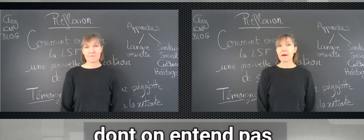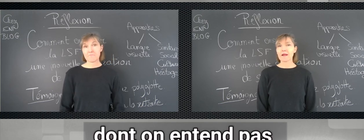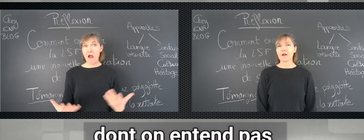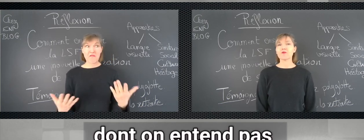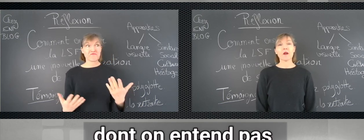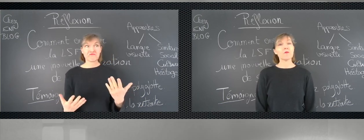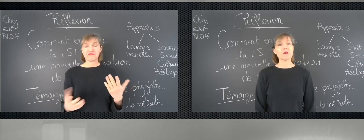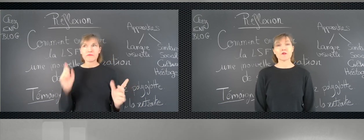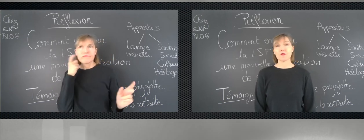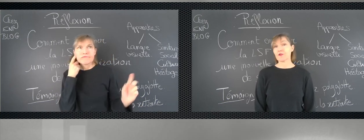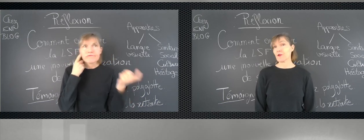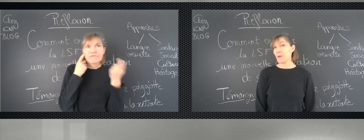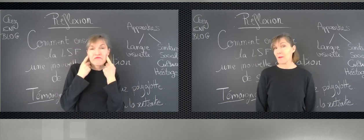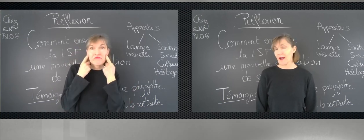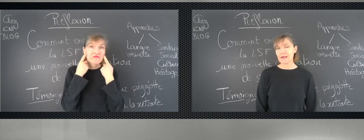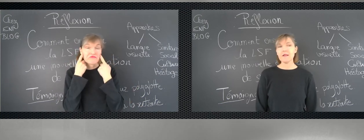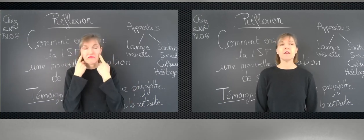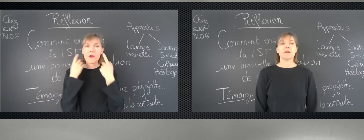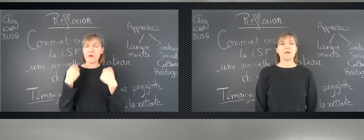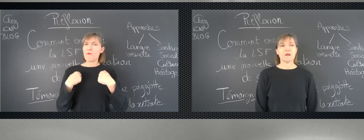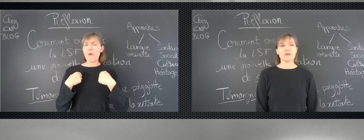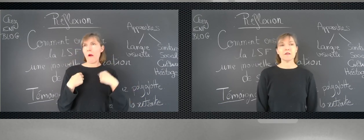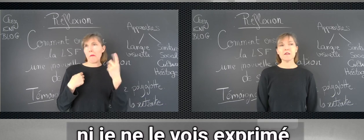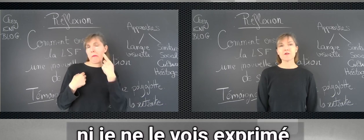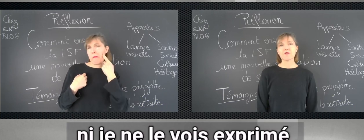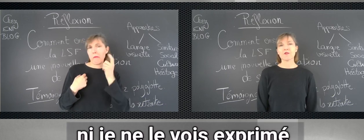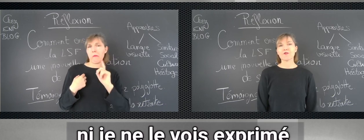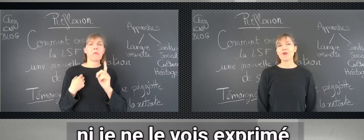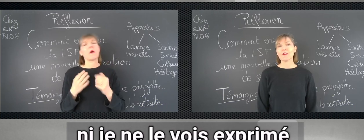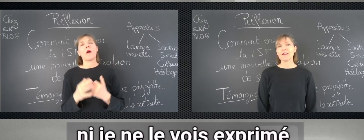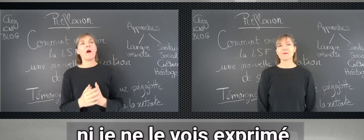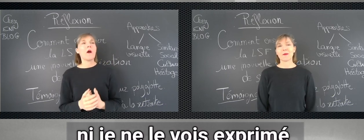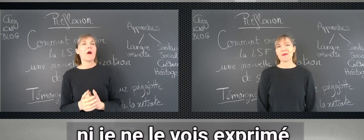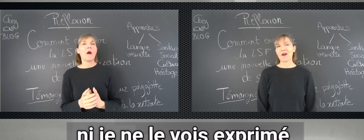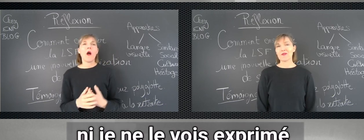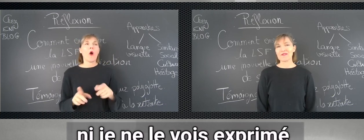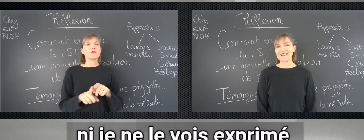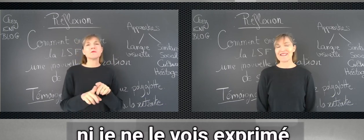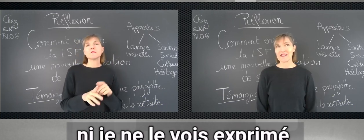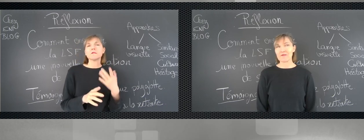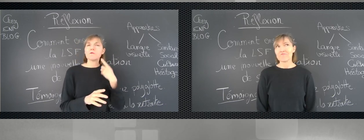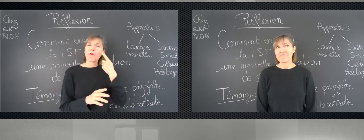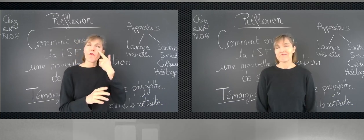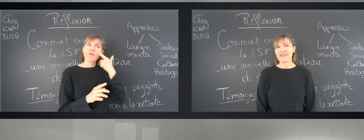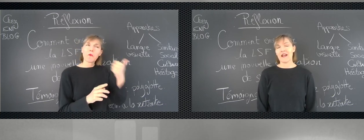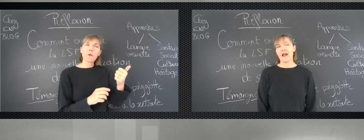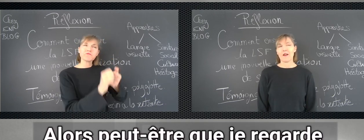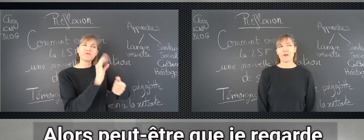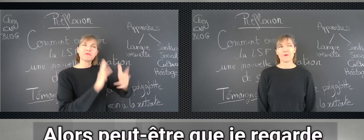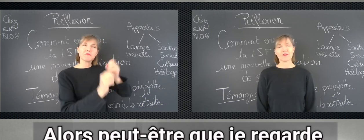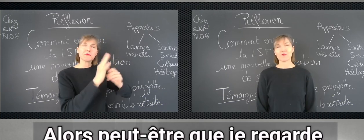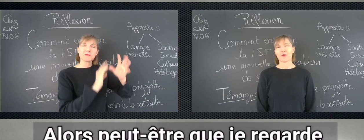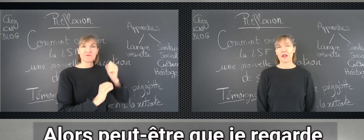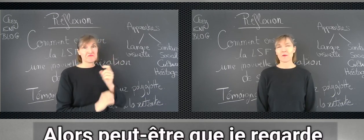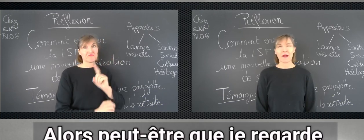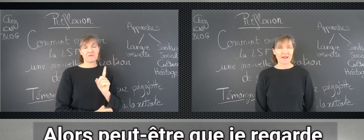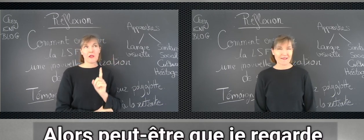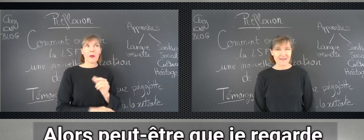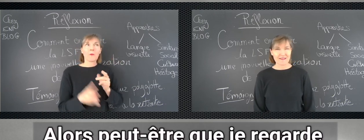parler. En tout cas, moi, je n'en entends pas parler, ni je n'en entends l'exprimer en langue des signes. Alors, peut-être que je ne regarde pas assez ce qui